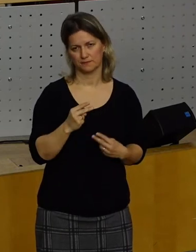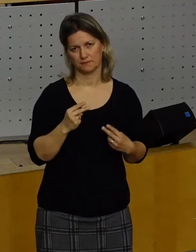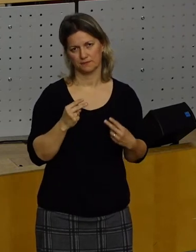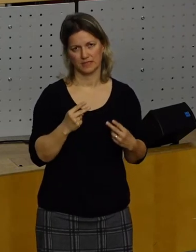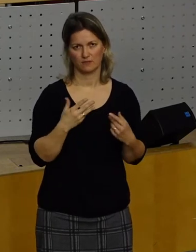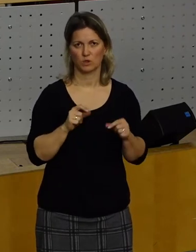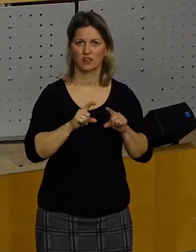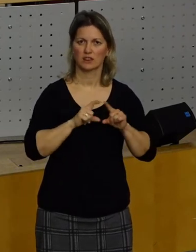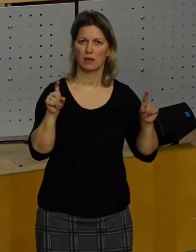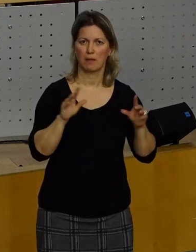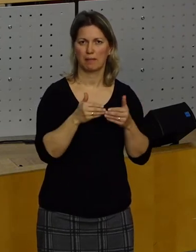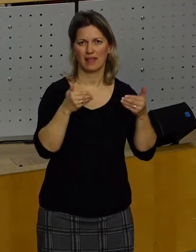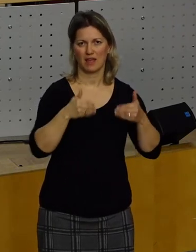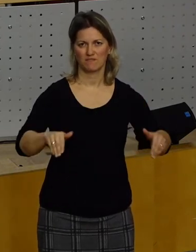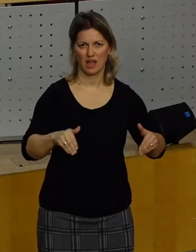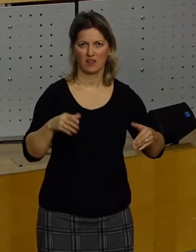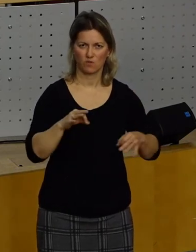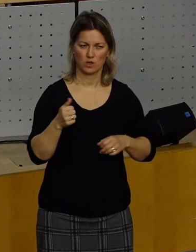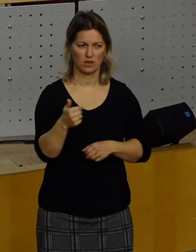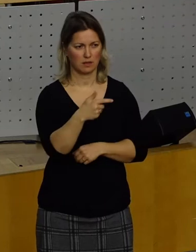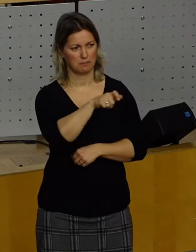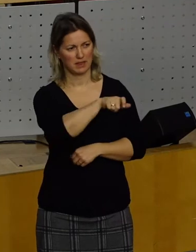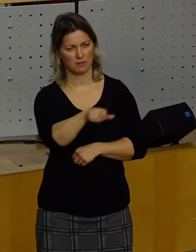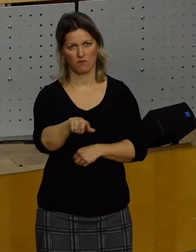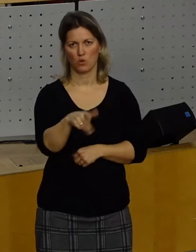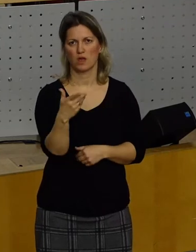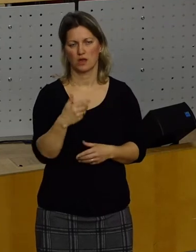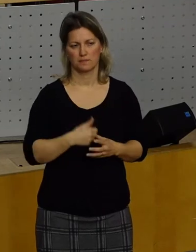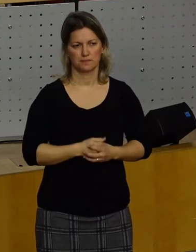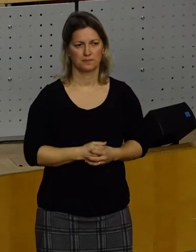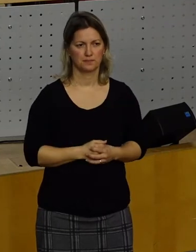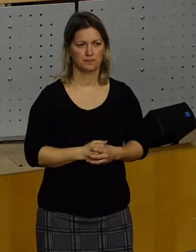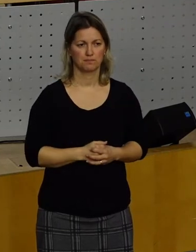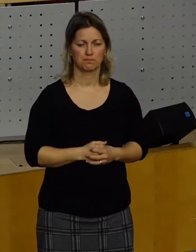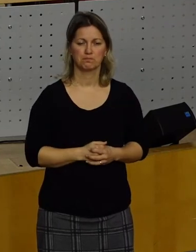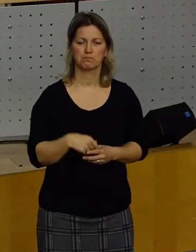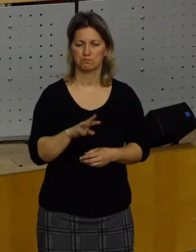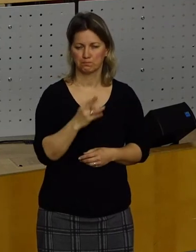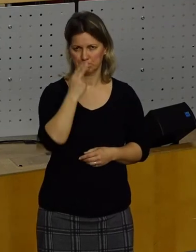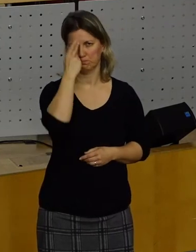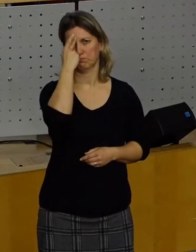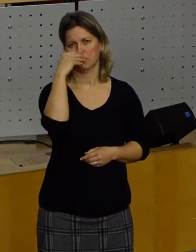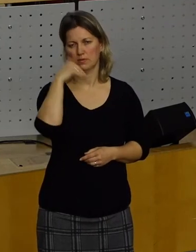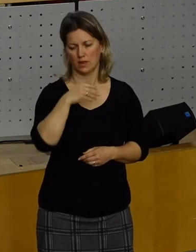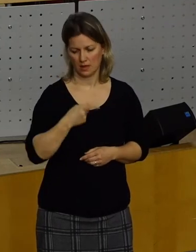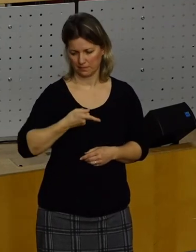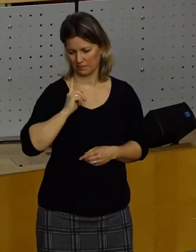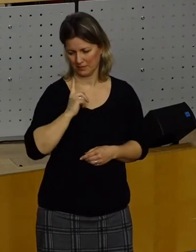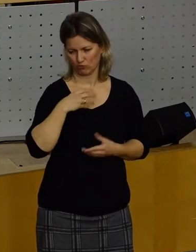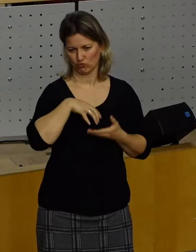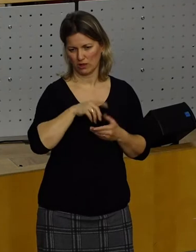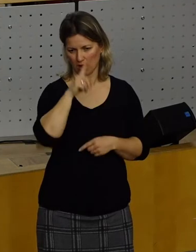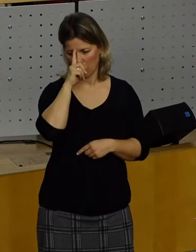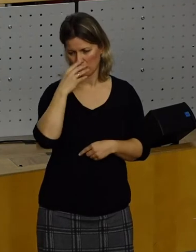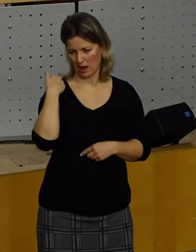Barrierefreiheit unserer Mitbewohner und unserer Mitmenschen betrifft. Wir hatten, Sie können sich erinnern, im letzten Stadtrat, in der